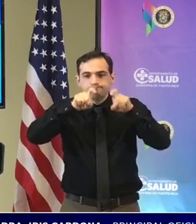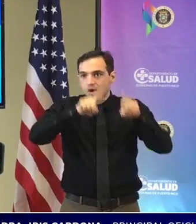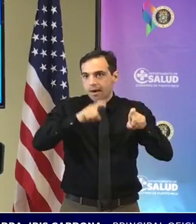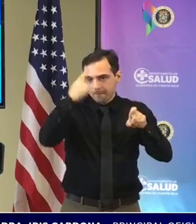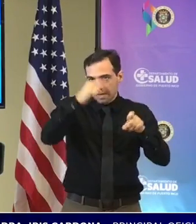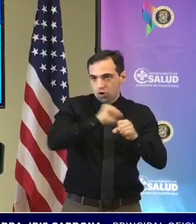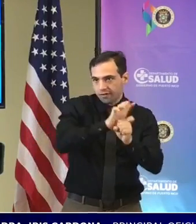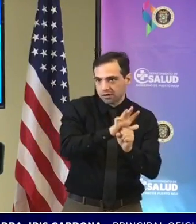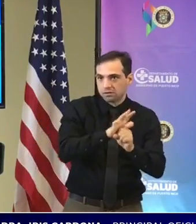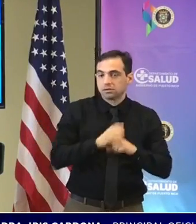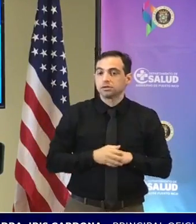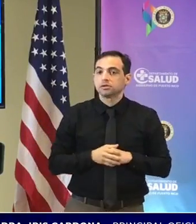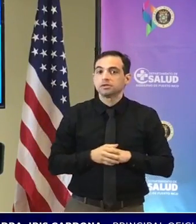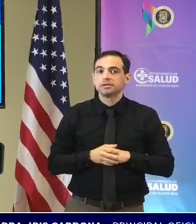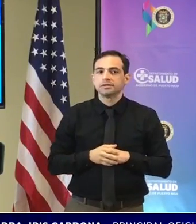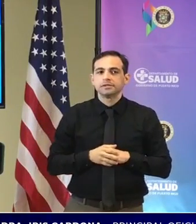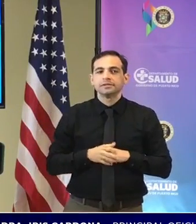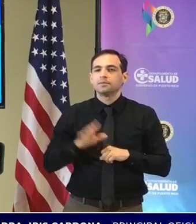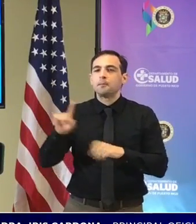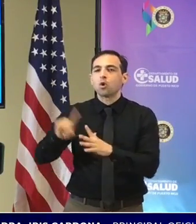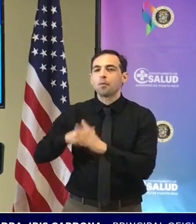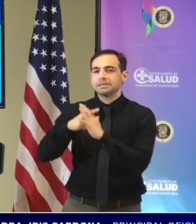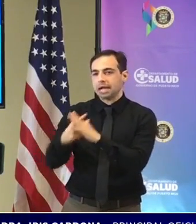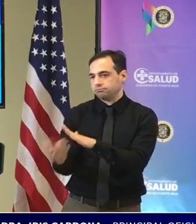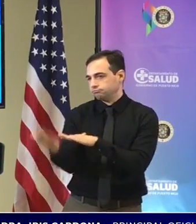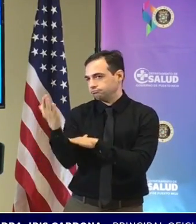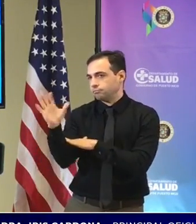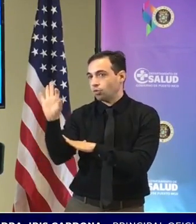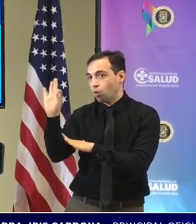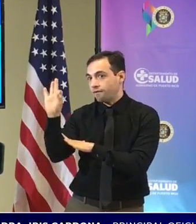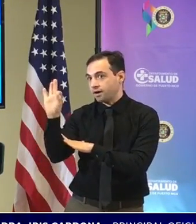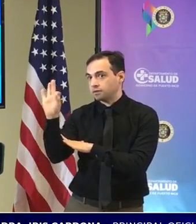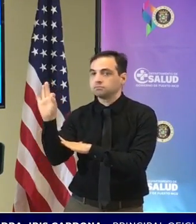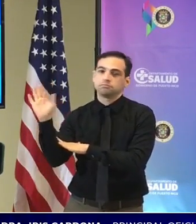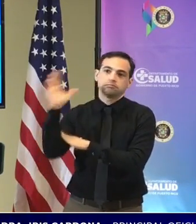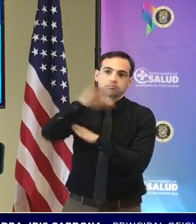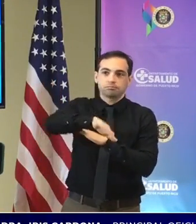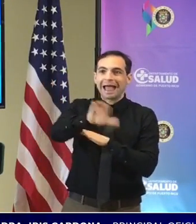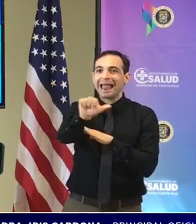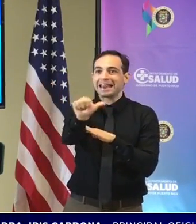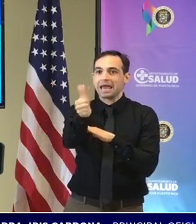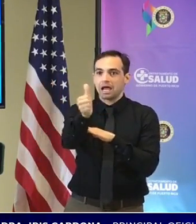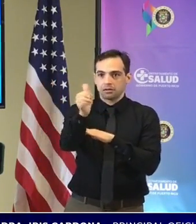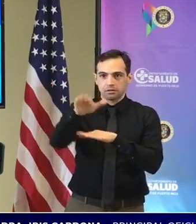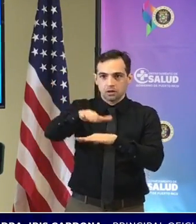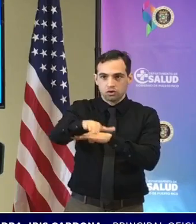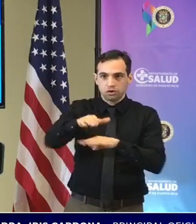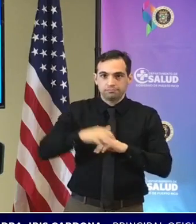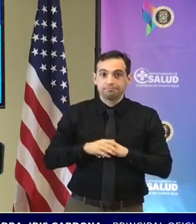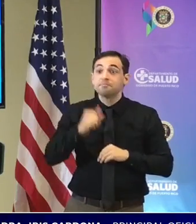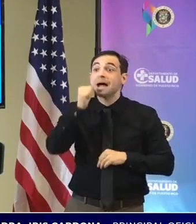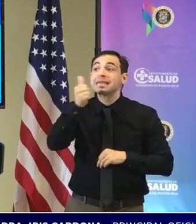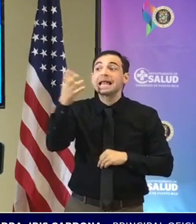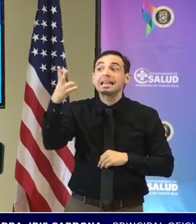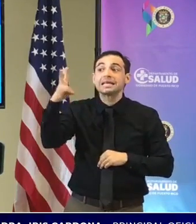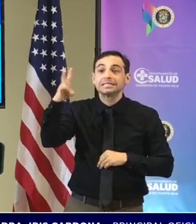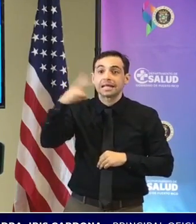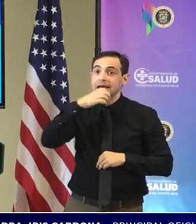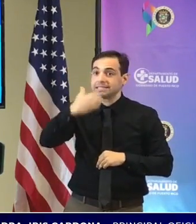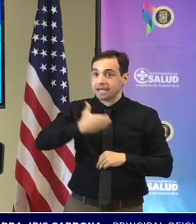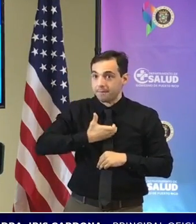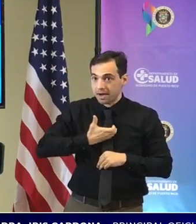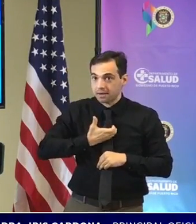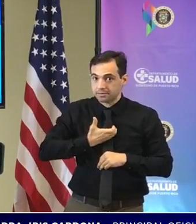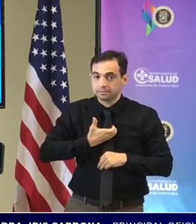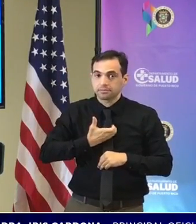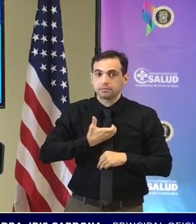el horario empezamos a las 9 de la mañana hasta las 10 de la noche mañana 17 de diciembre y la exhortación es